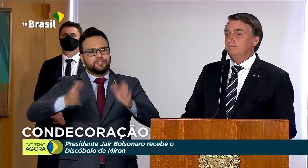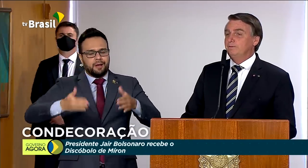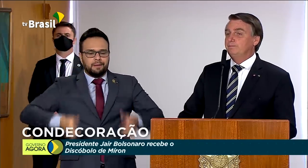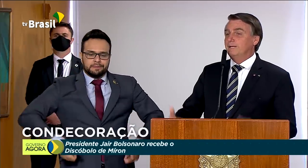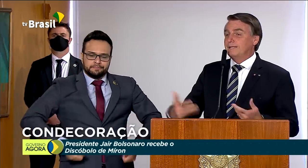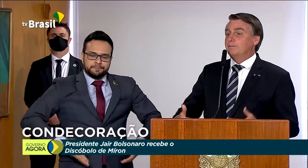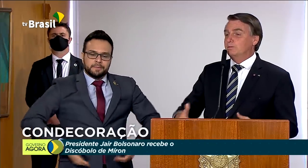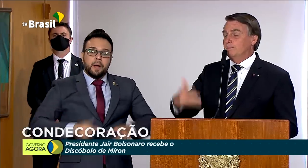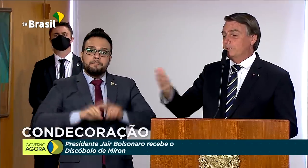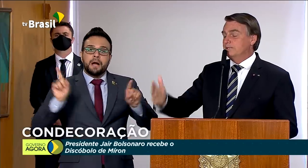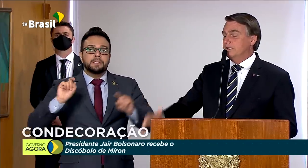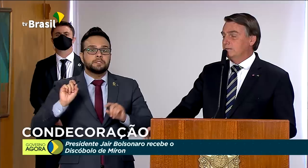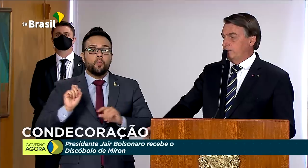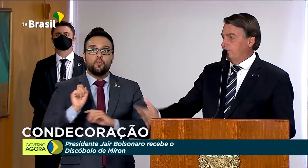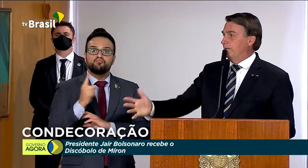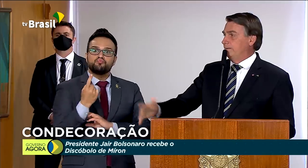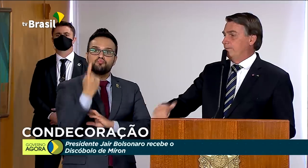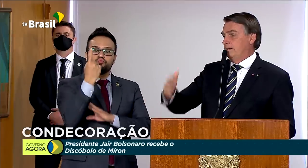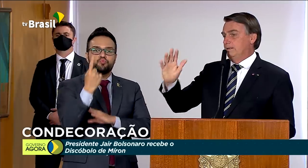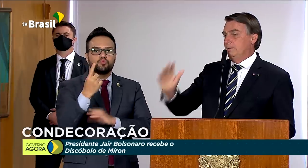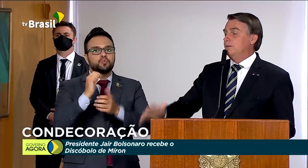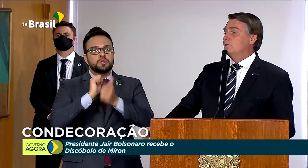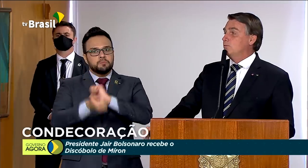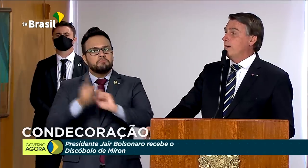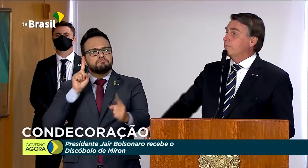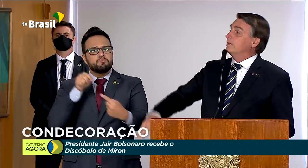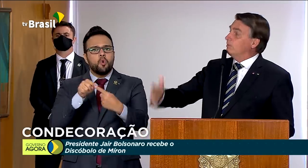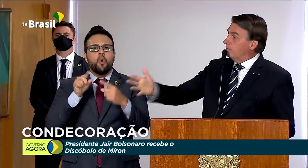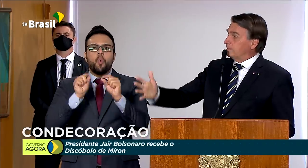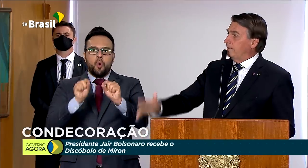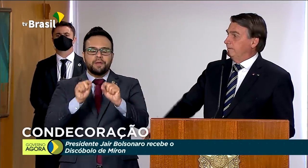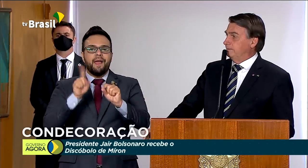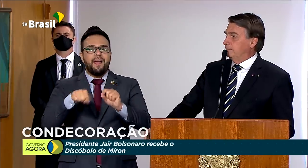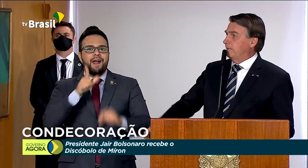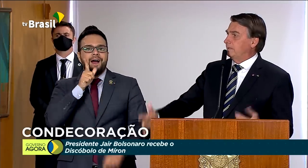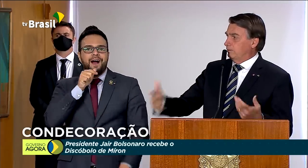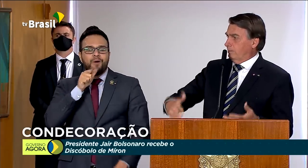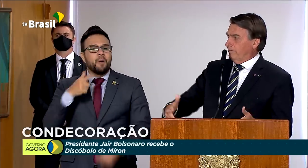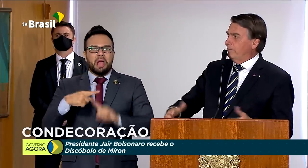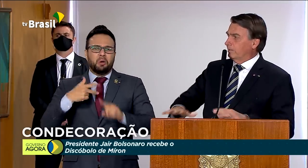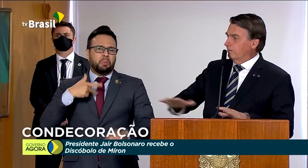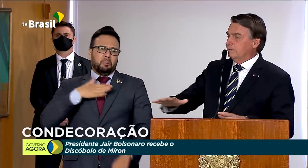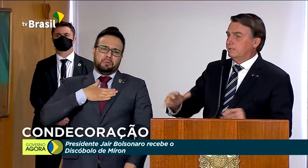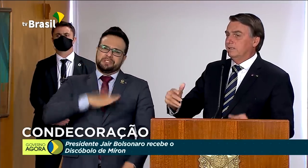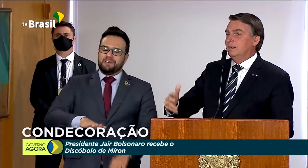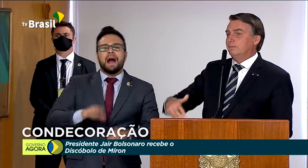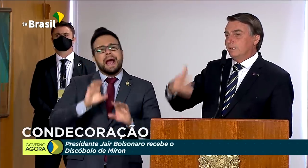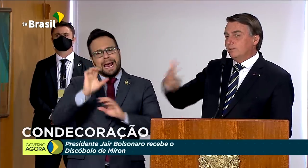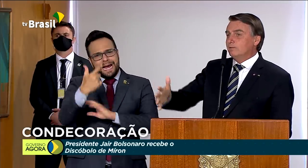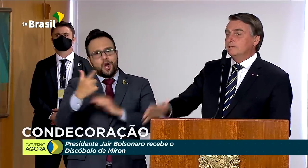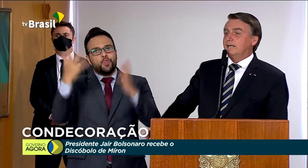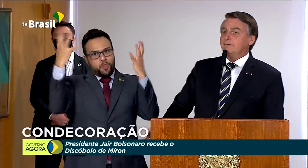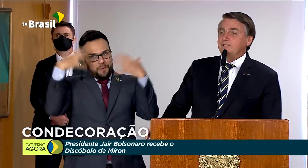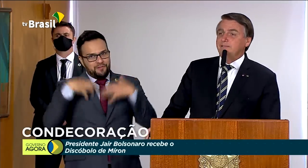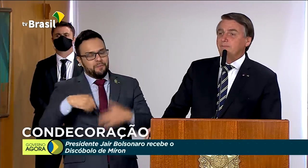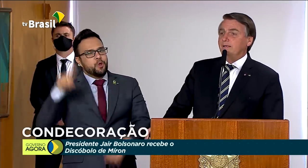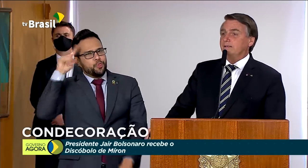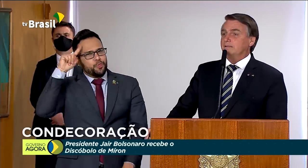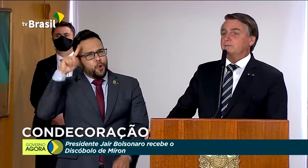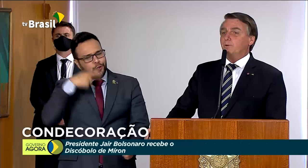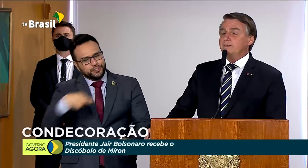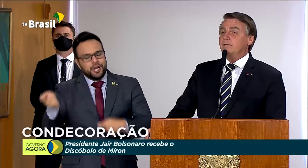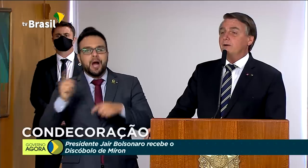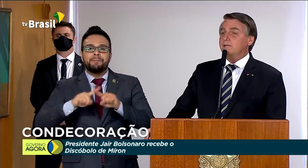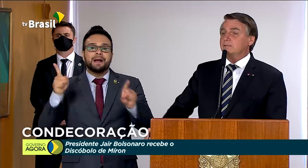que me adaptou a partir daquele momento foi mexer com água, que eu não gostava, né, que eu tomava banho todo dia. Mas não gostava de